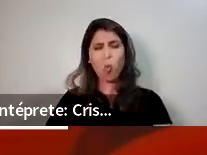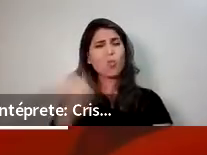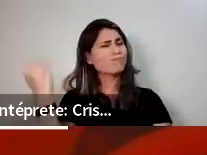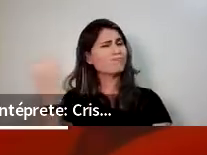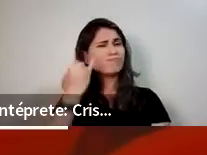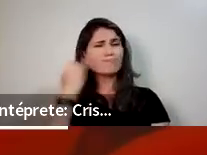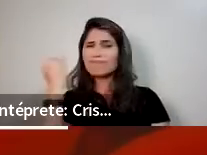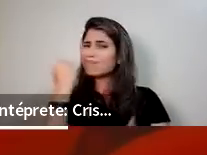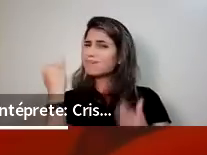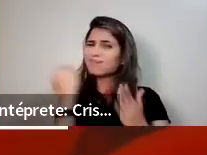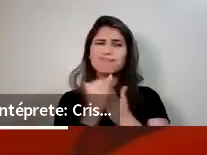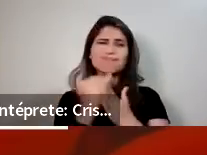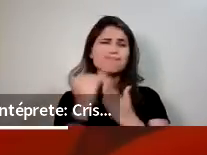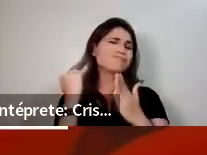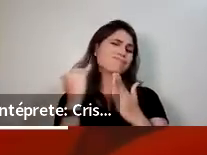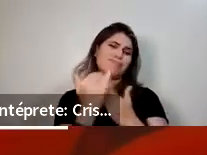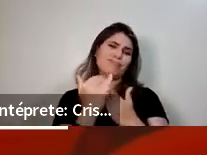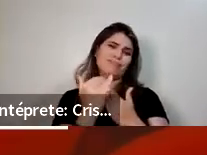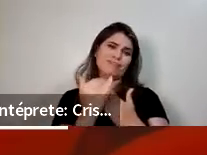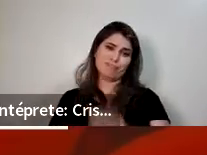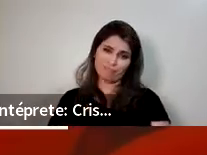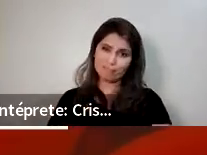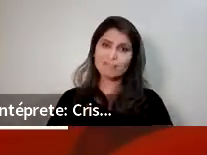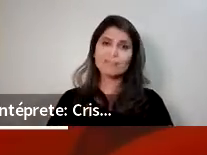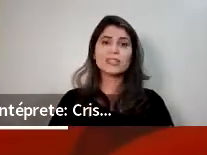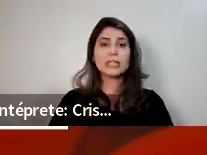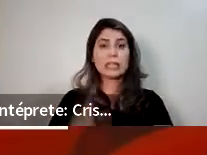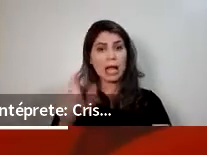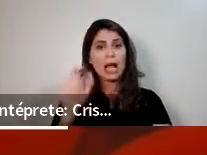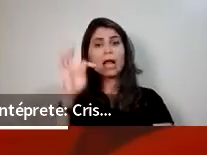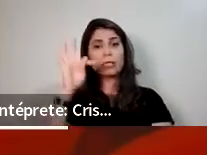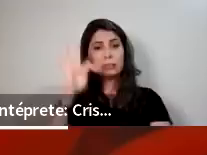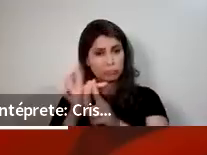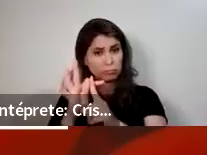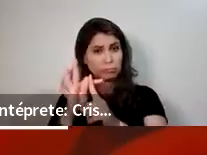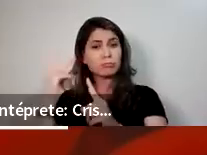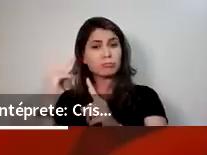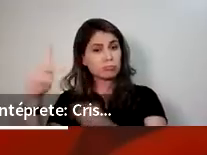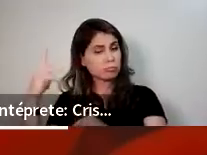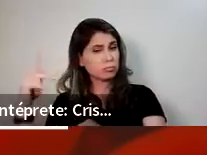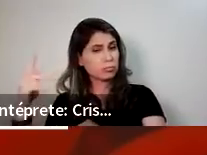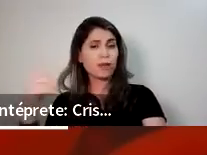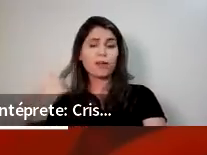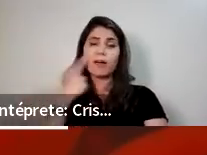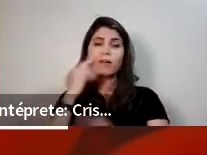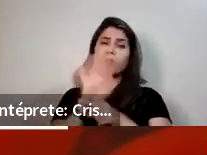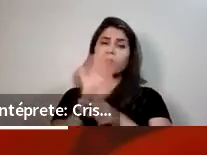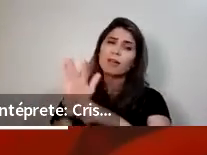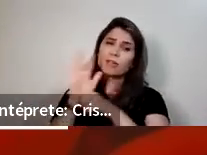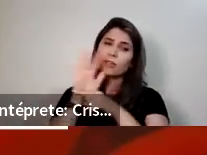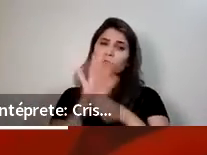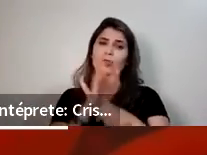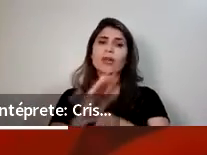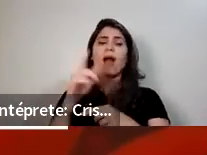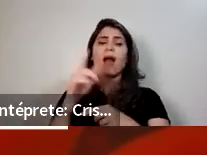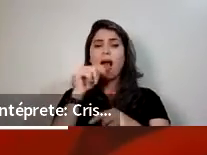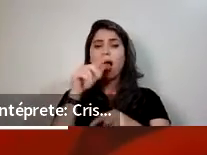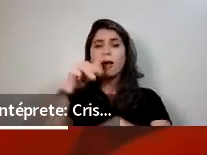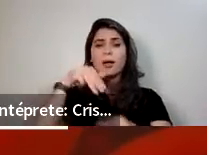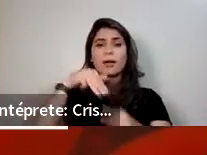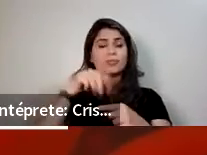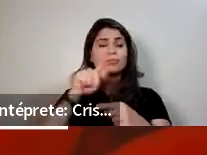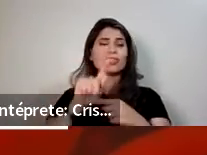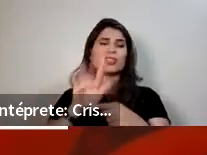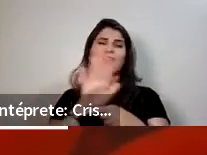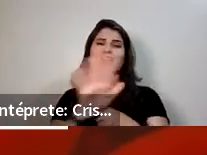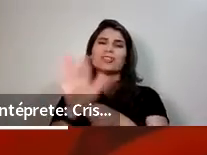plantas. Por isso que esse aqui, que libera minerais na água, vai liberar cálcio e magnésio. Só que não altera